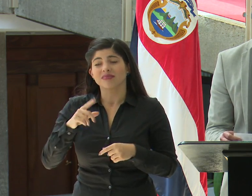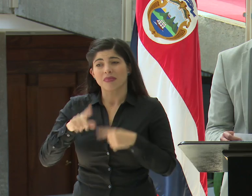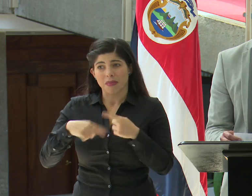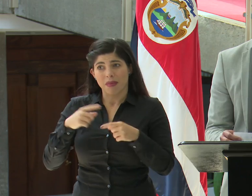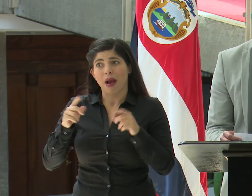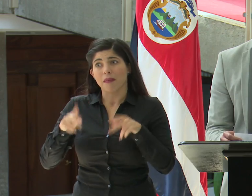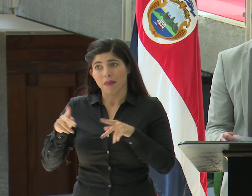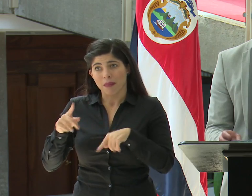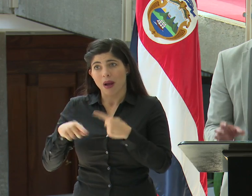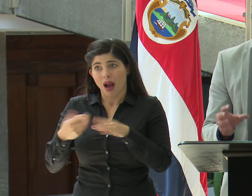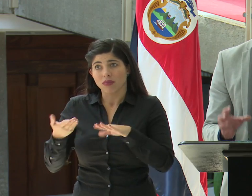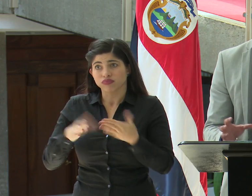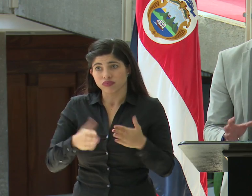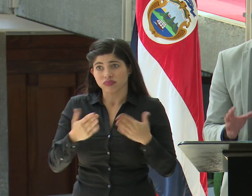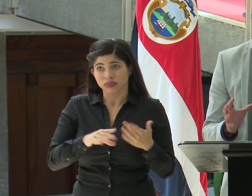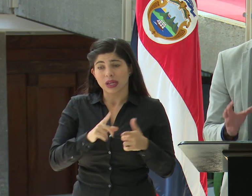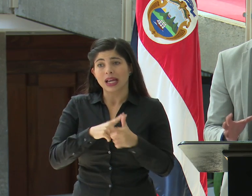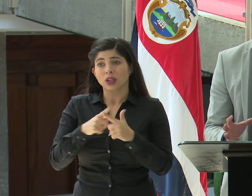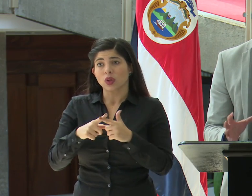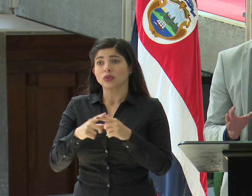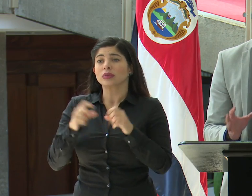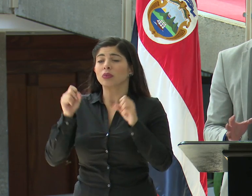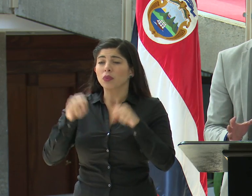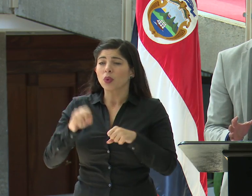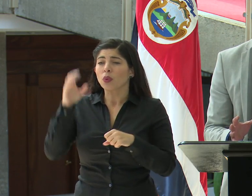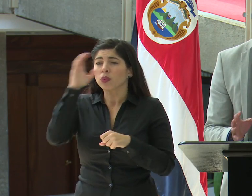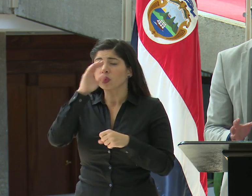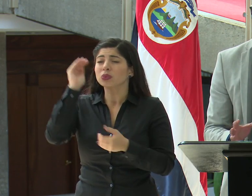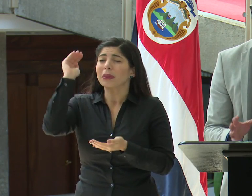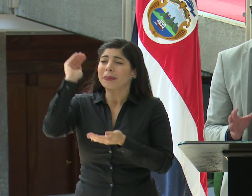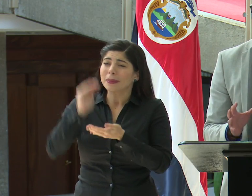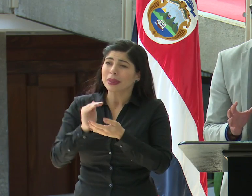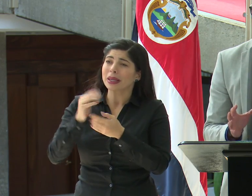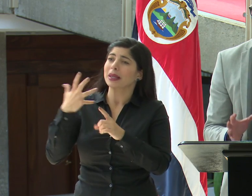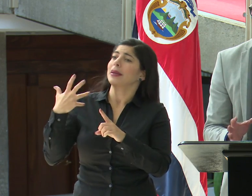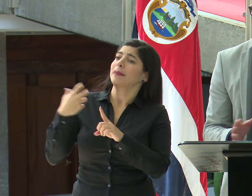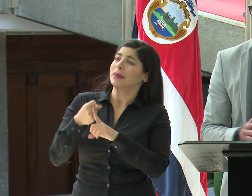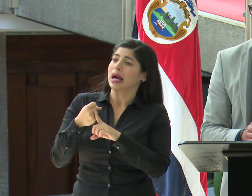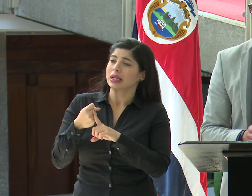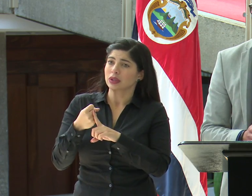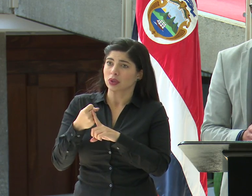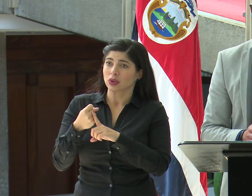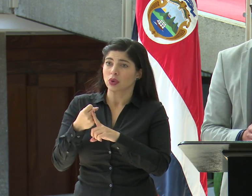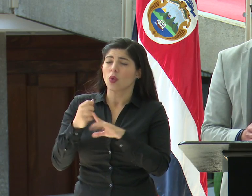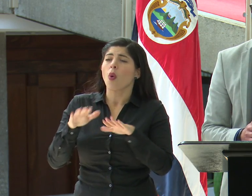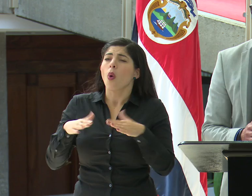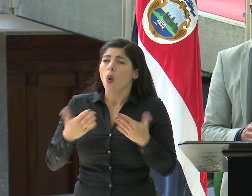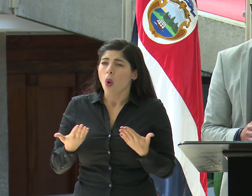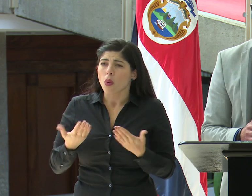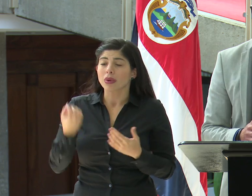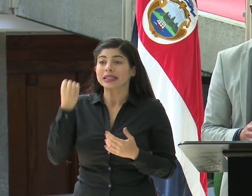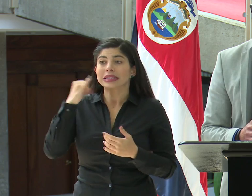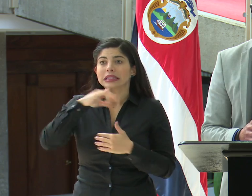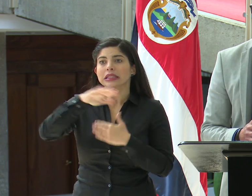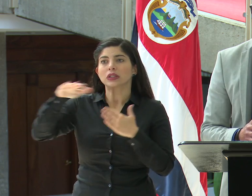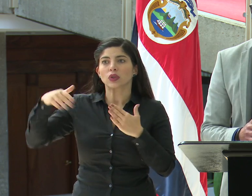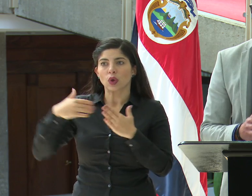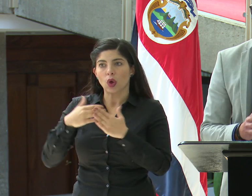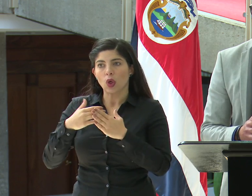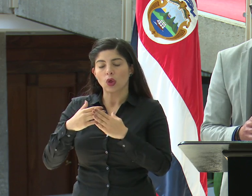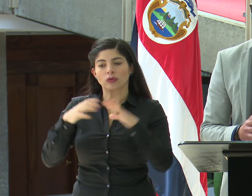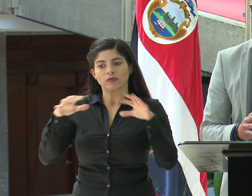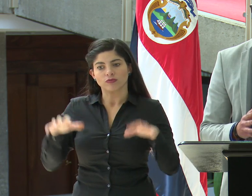fallecimientos, pero podemos hacer y minimizar ese impacto si todos y todas actuamos